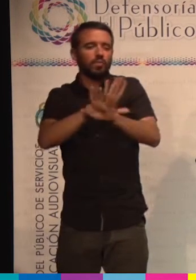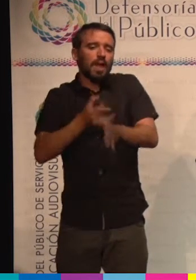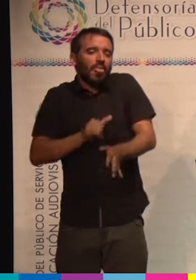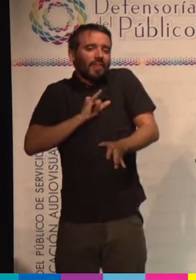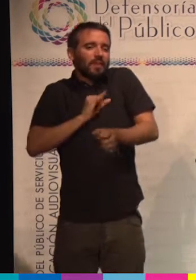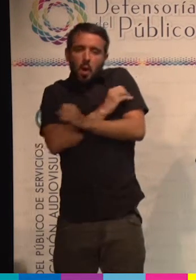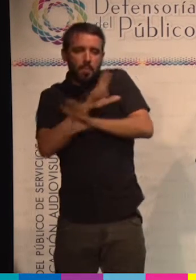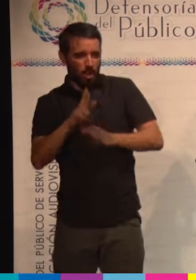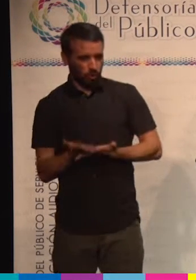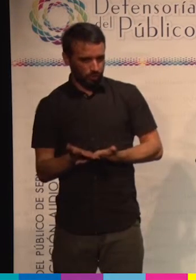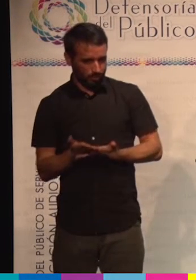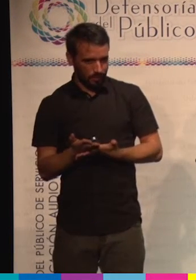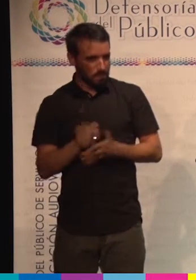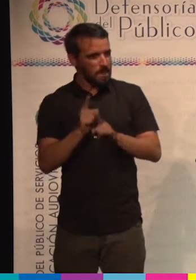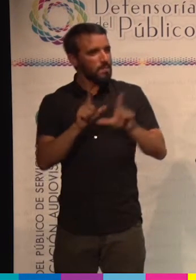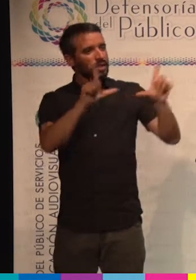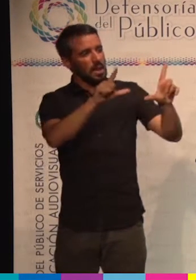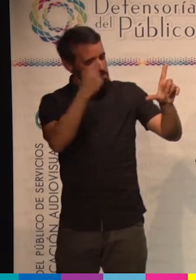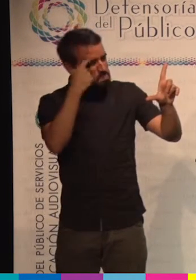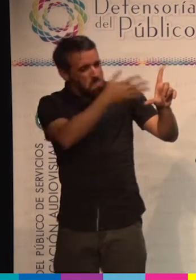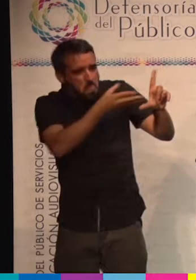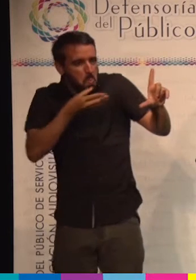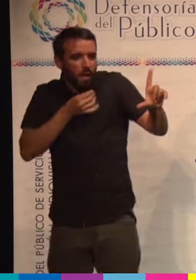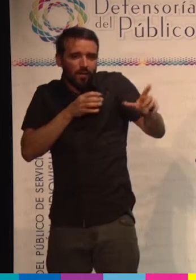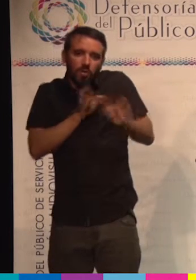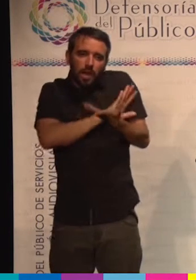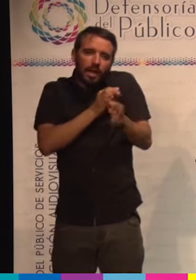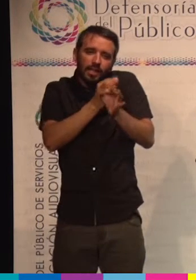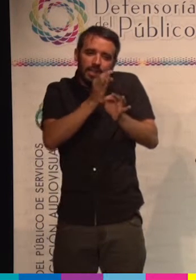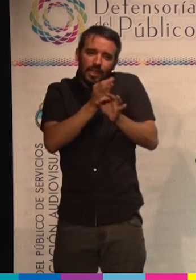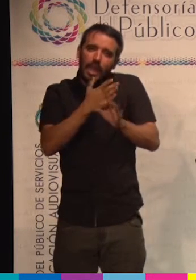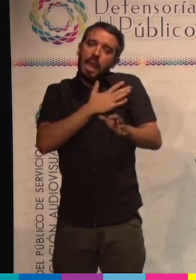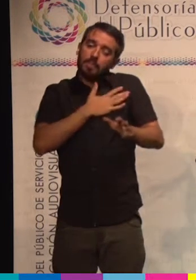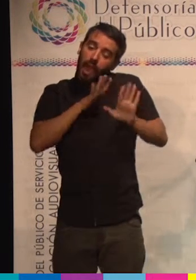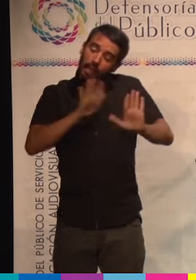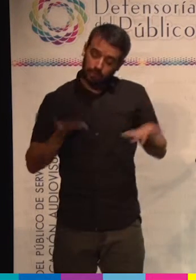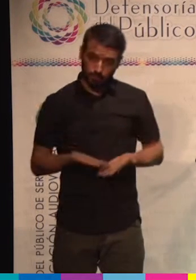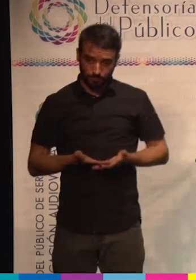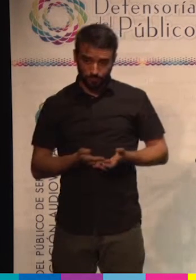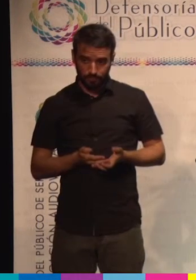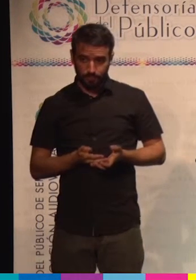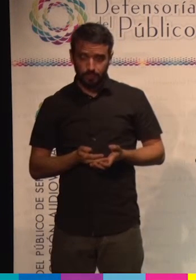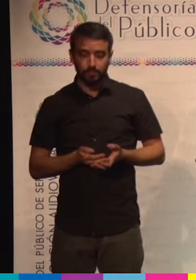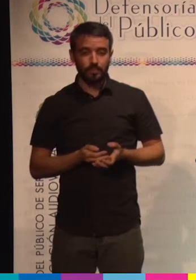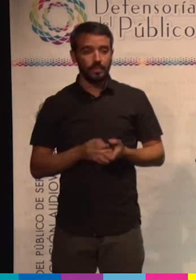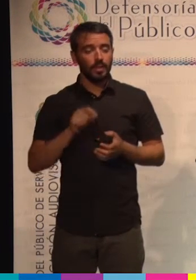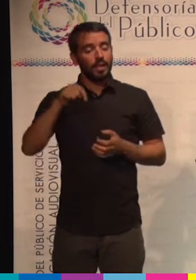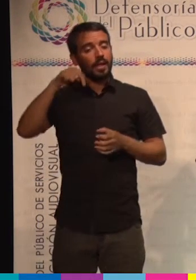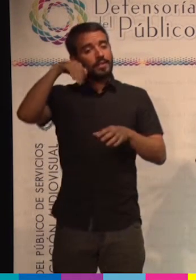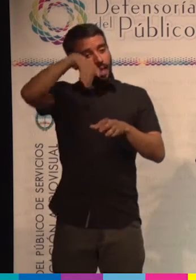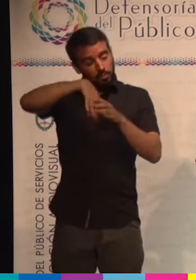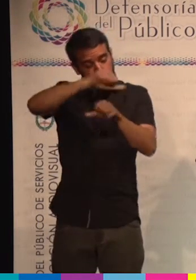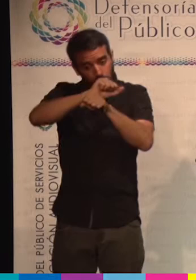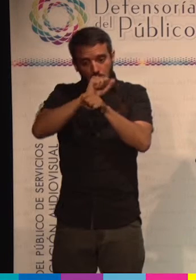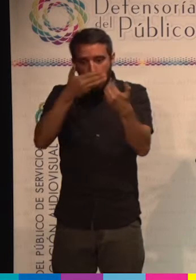¿Por qué? Porque ven siempre los mismos canales, lamentablemente. Bueno, el tema es que en la radio habría un espacio, un